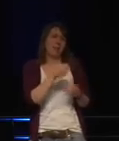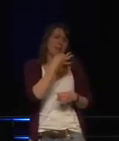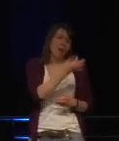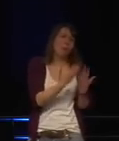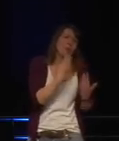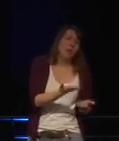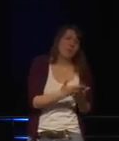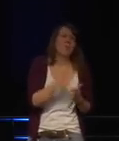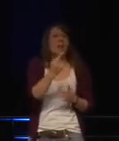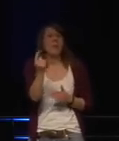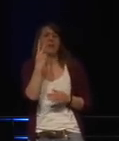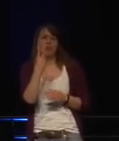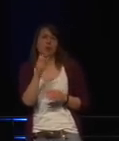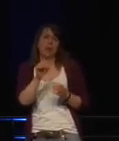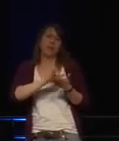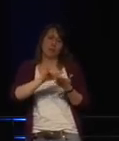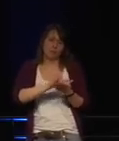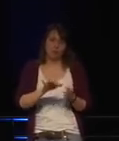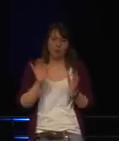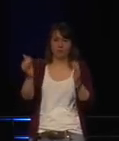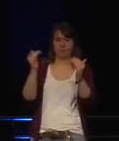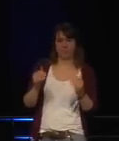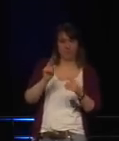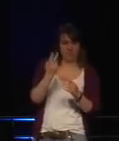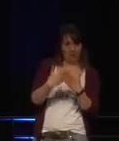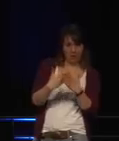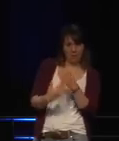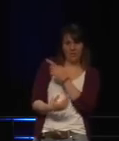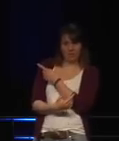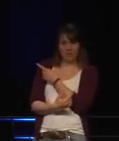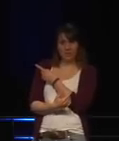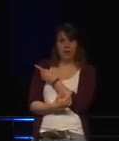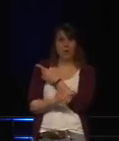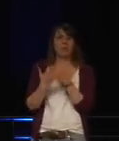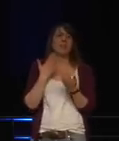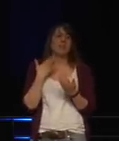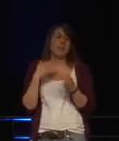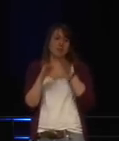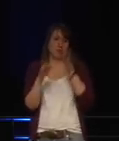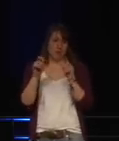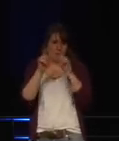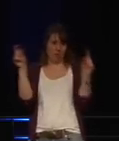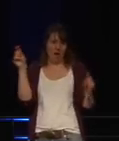Nächstes Beispiel. Ein Unternehmen, sechs Spielzeug erzeugt,